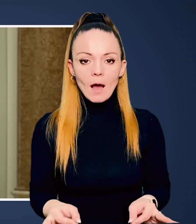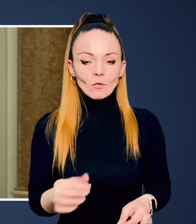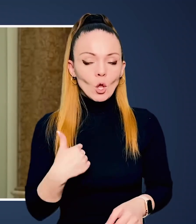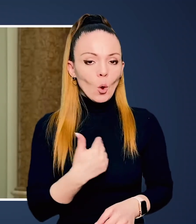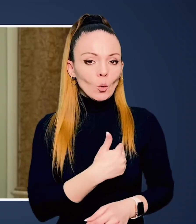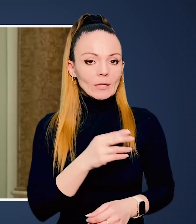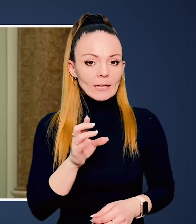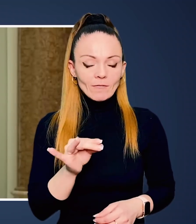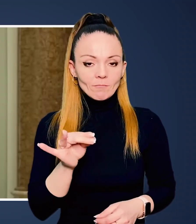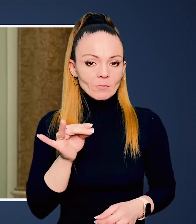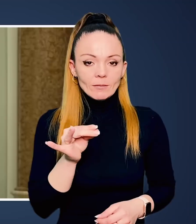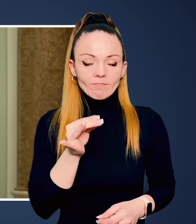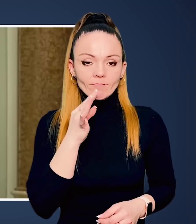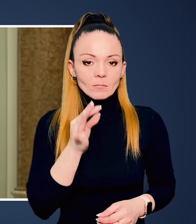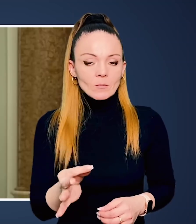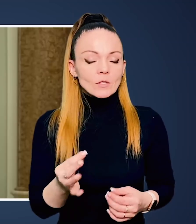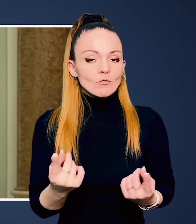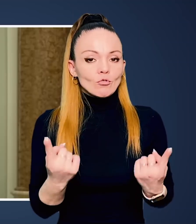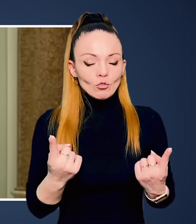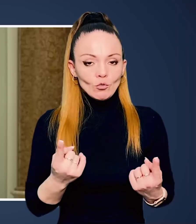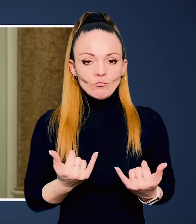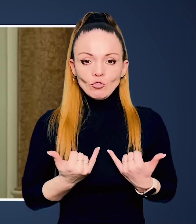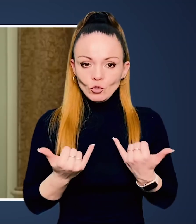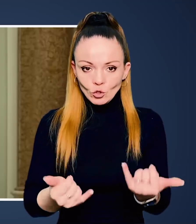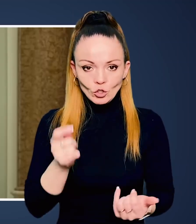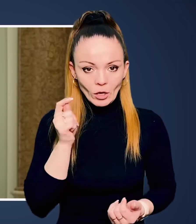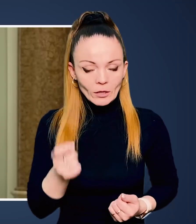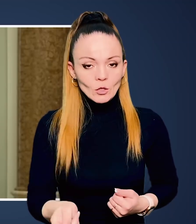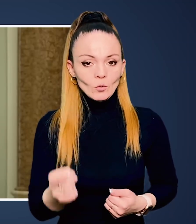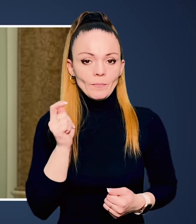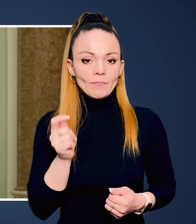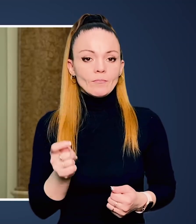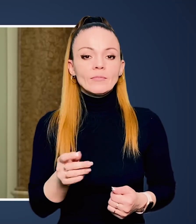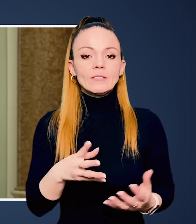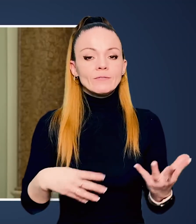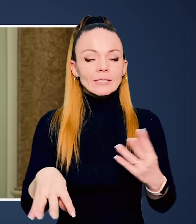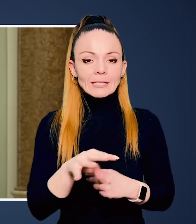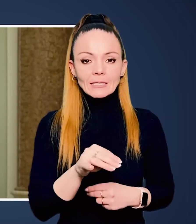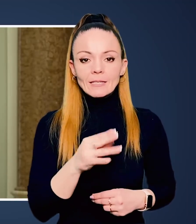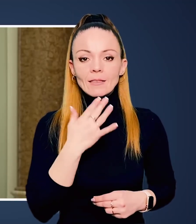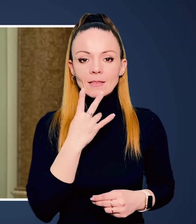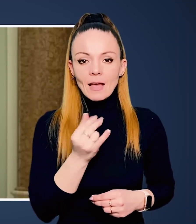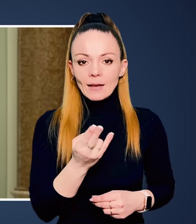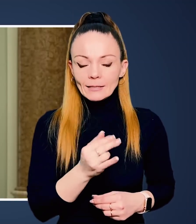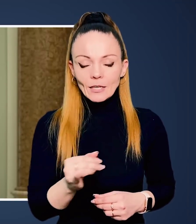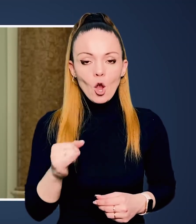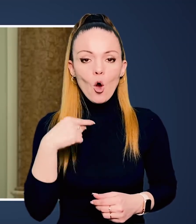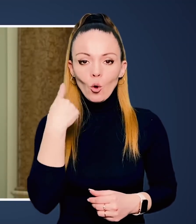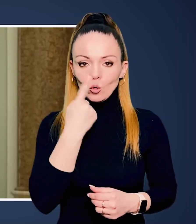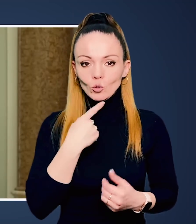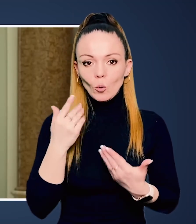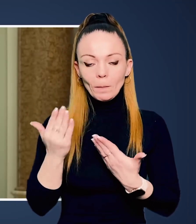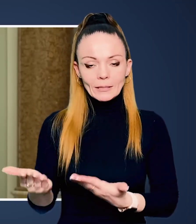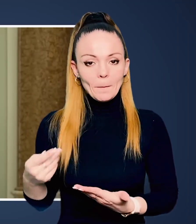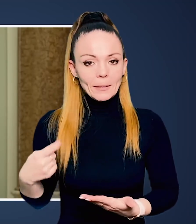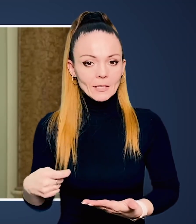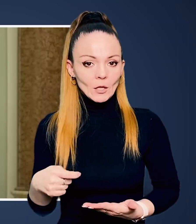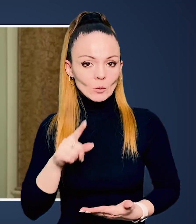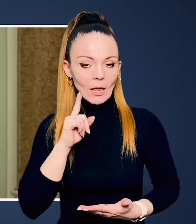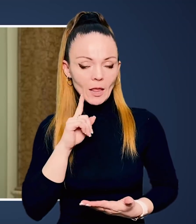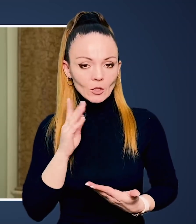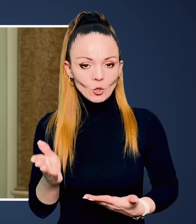свободу і правду. Я хотів би висловити свій глибокий пошанівок, скласти його всій нації і